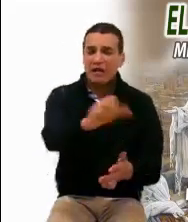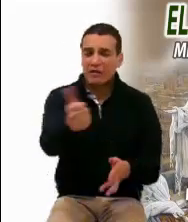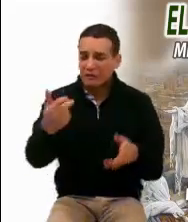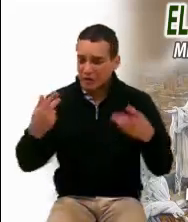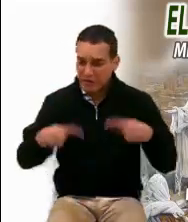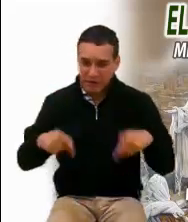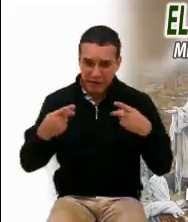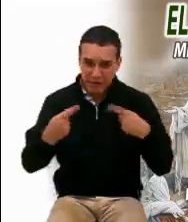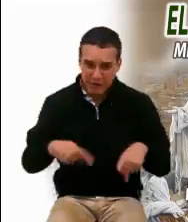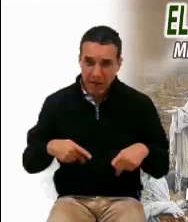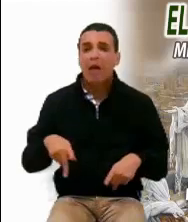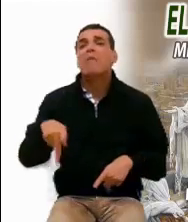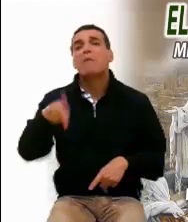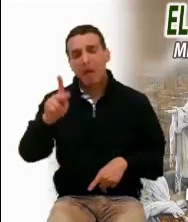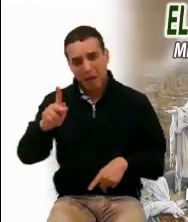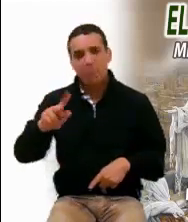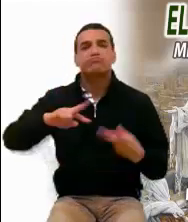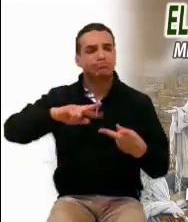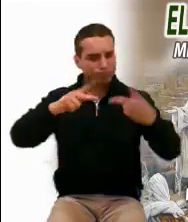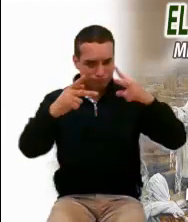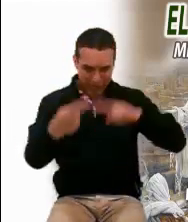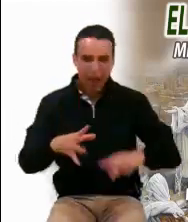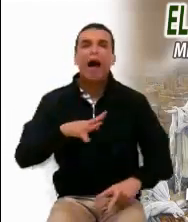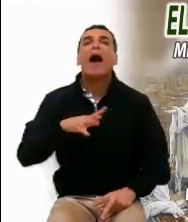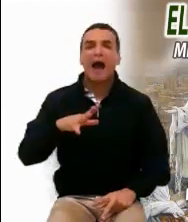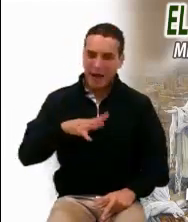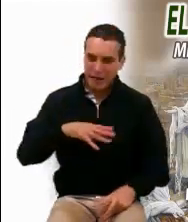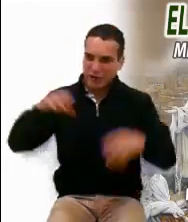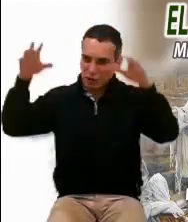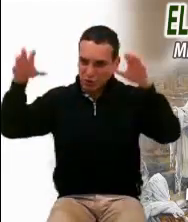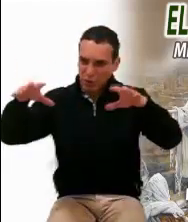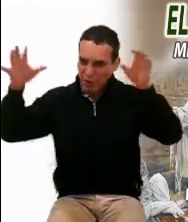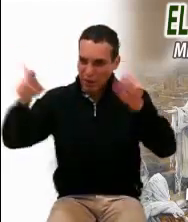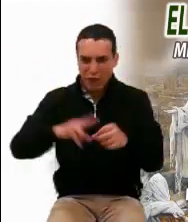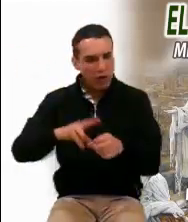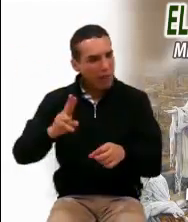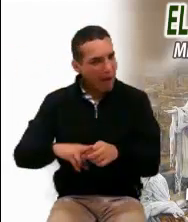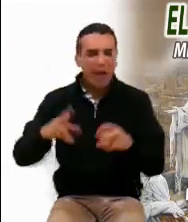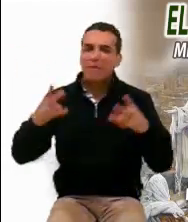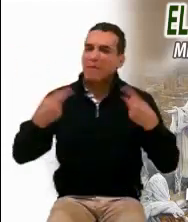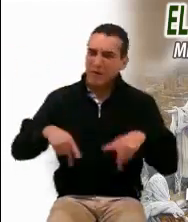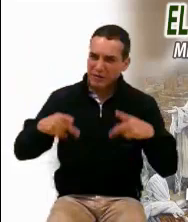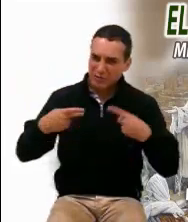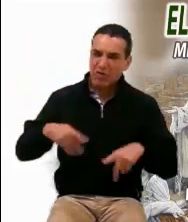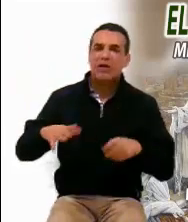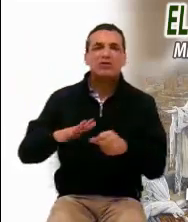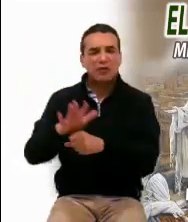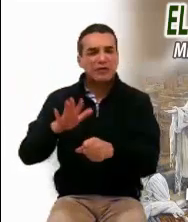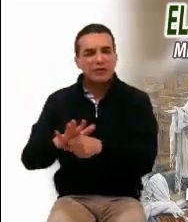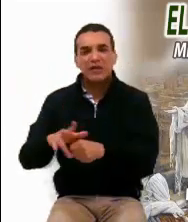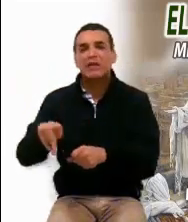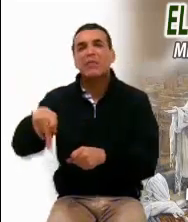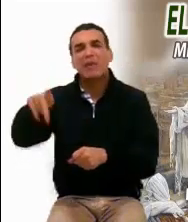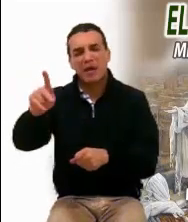En cambio, hay lluvias y personas que son una bendición. Esa lluvia que llega